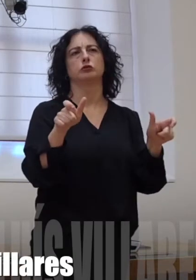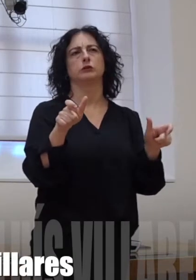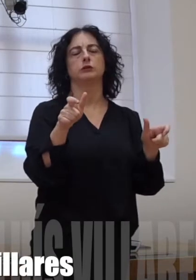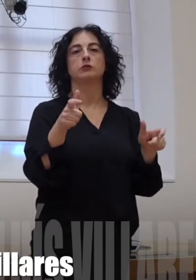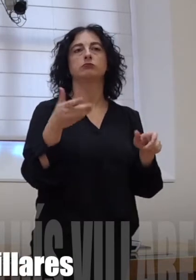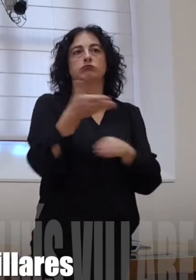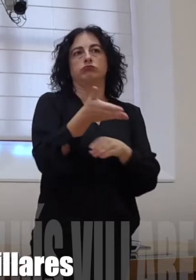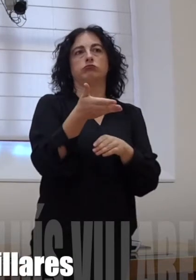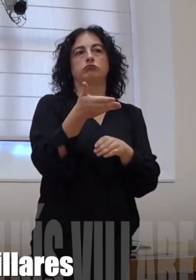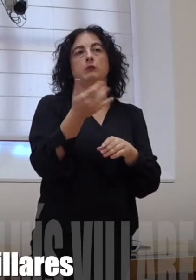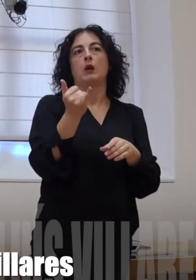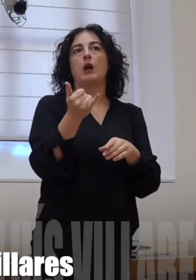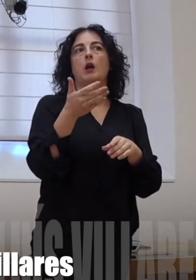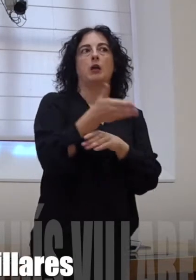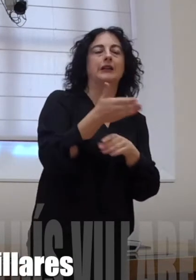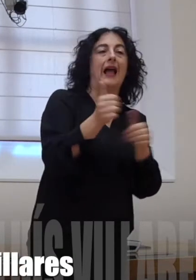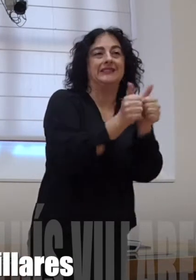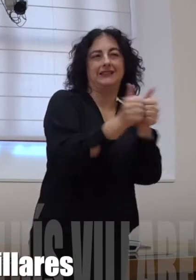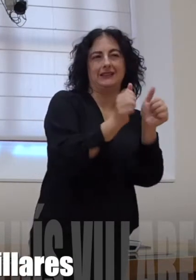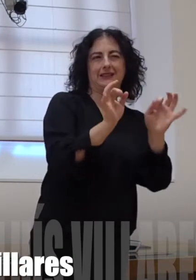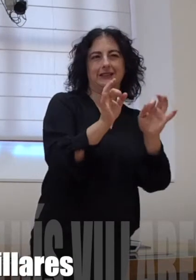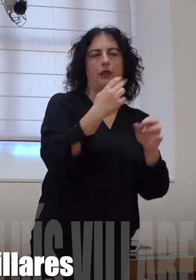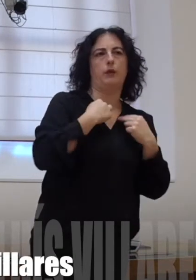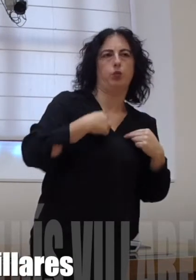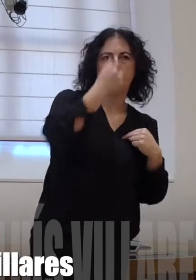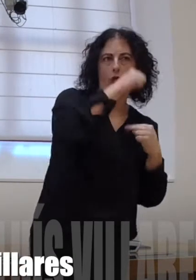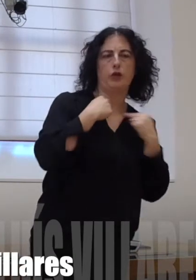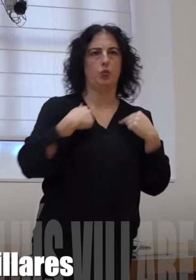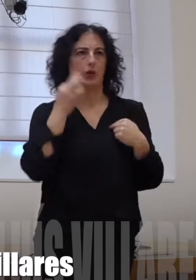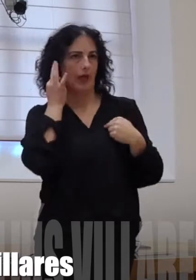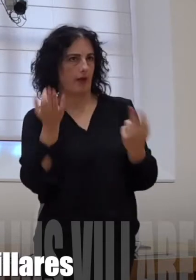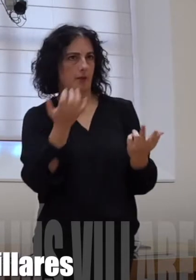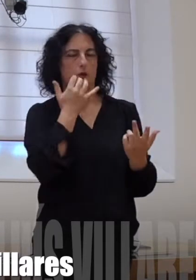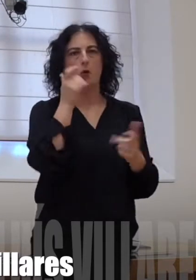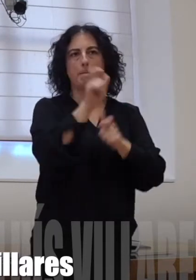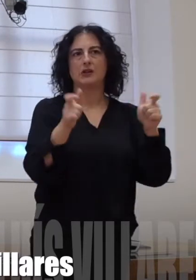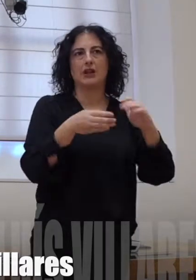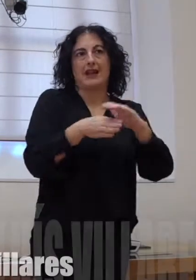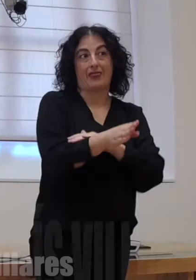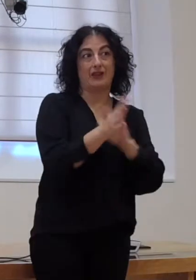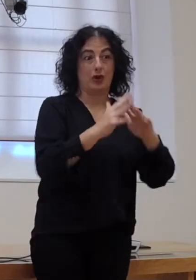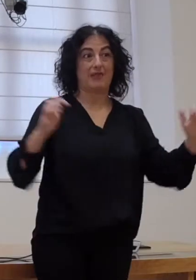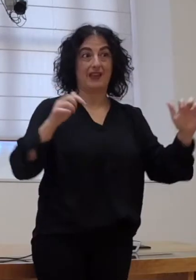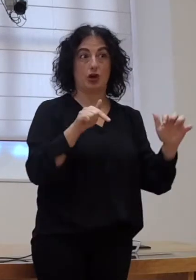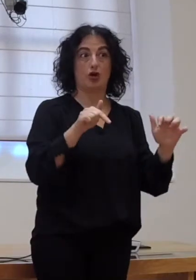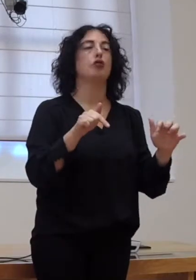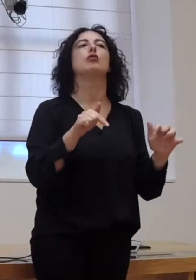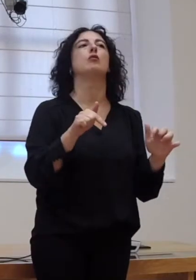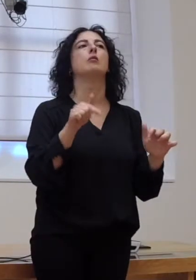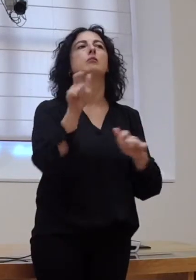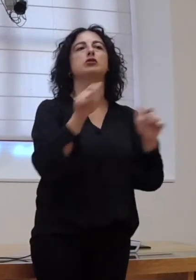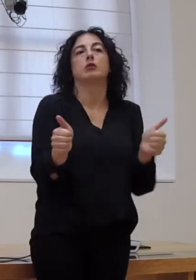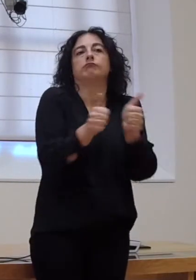asistentes persoais, tanto de deputadas ou deputados, como, pois, do persoal que ten acceso ao hemiciclo, poida,